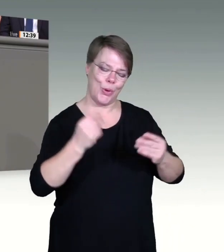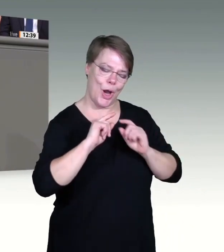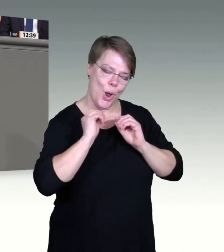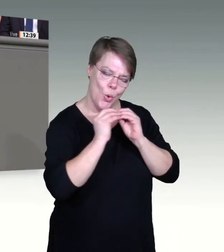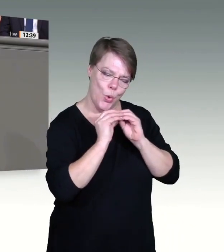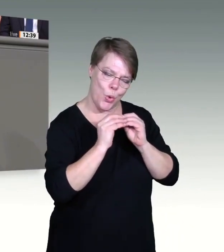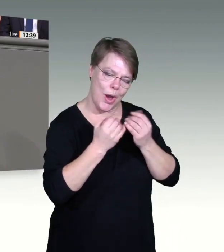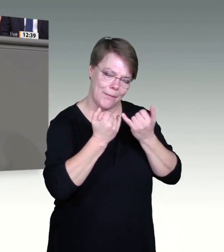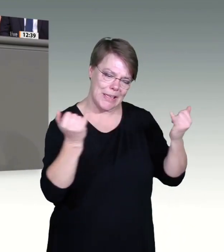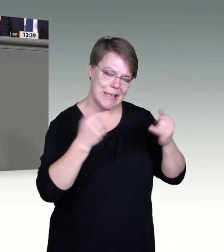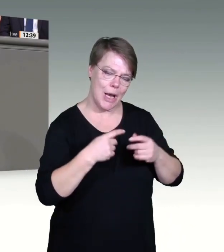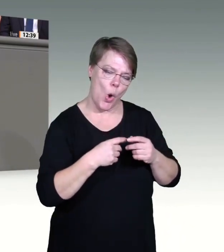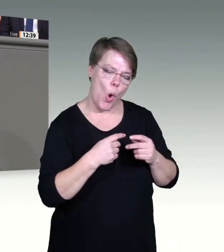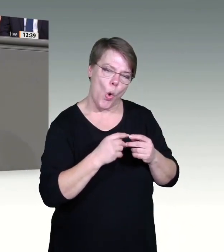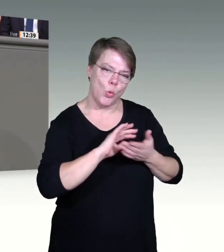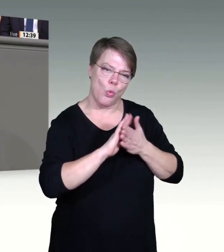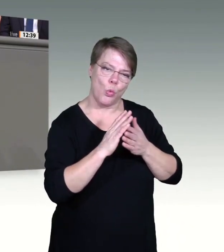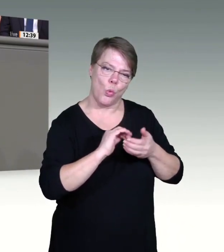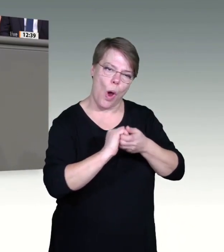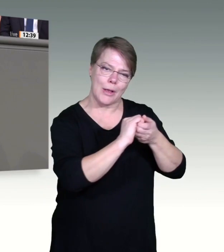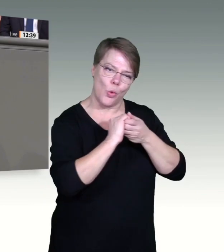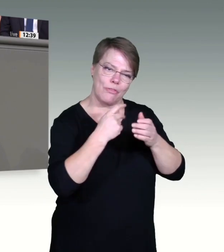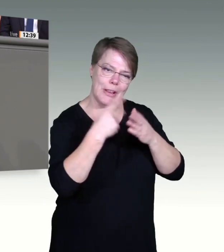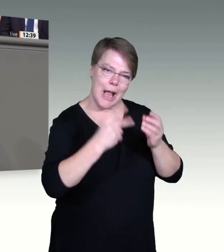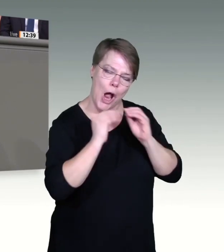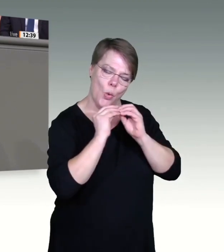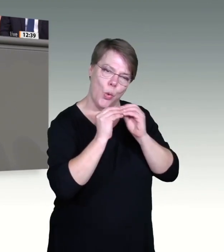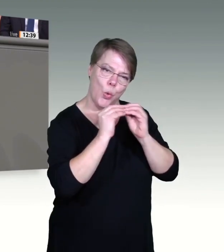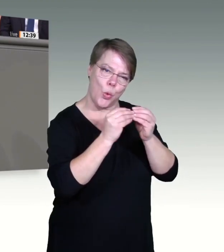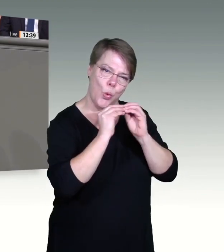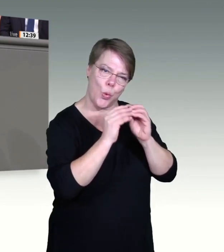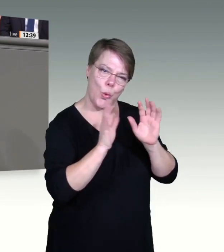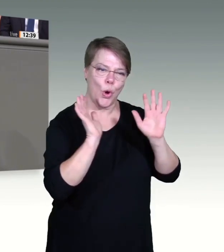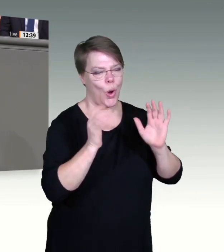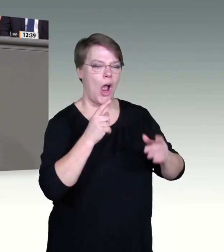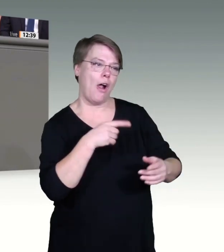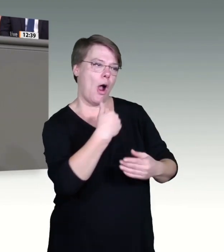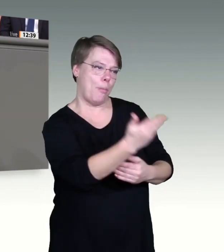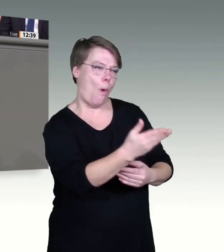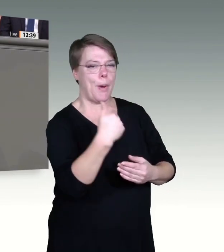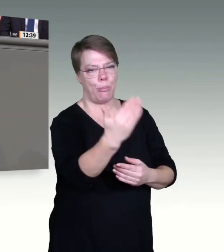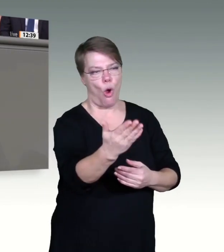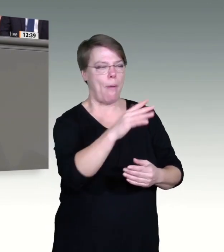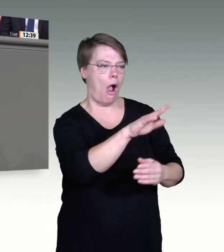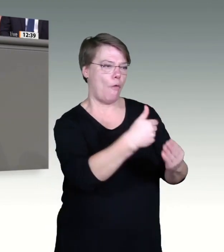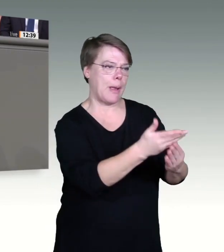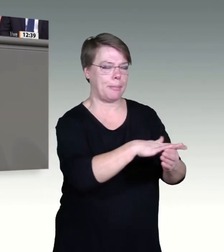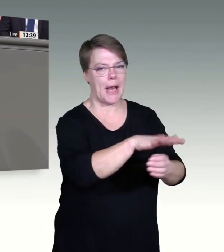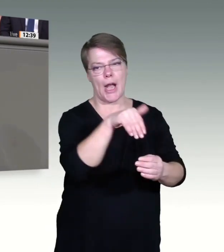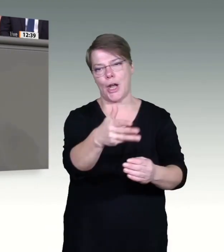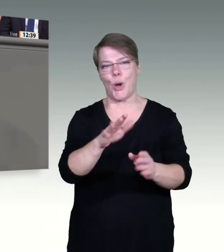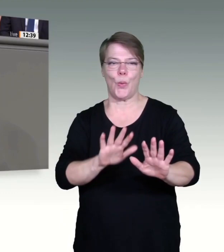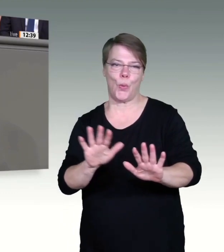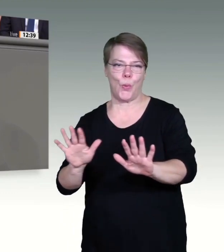Infektionsschutzgesetz mit reduzierten Länderkompetenzen beschlossen. Jetzt, nur zwei Wochen später, werden die